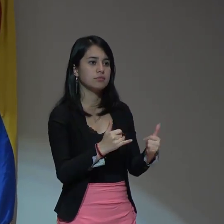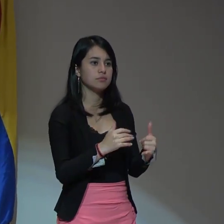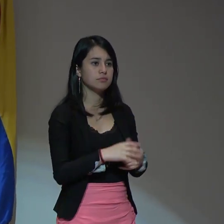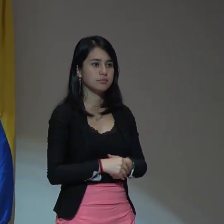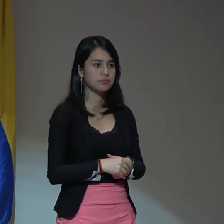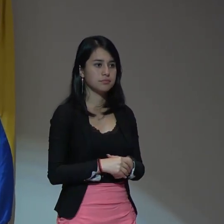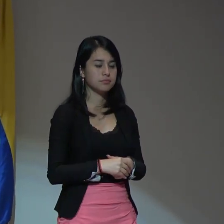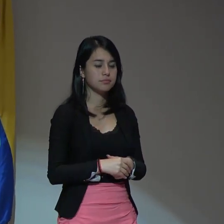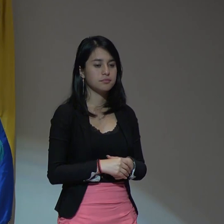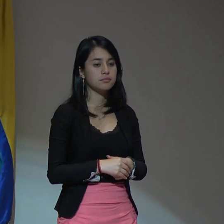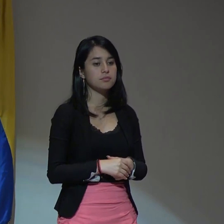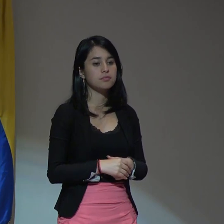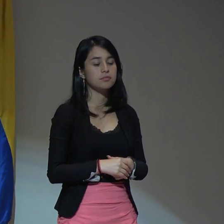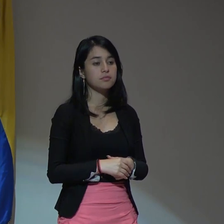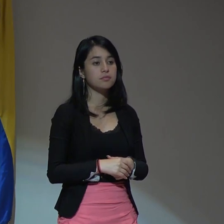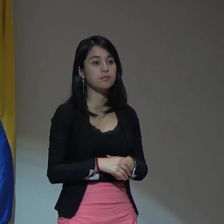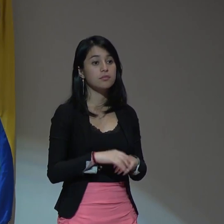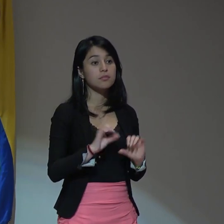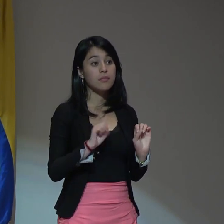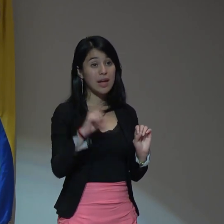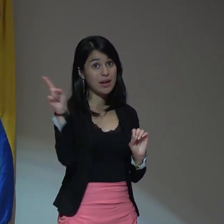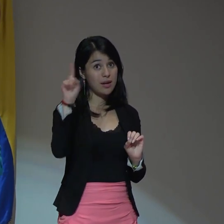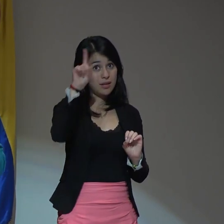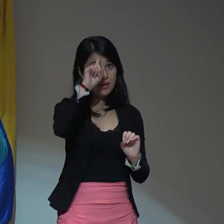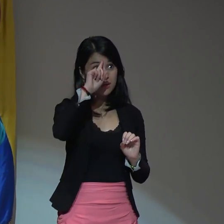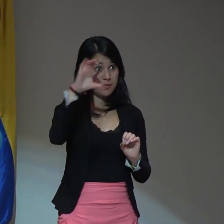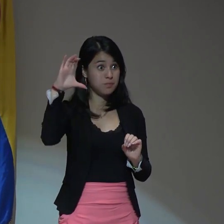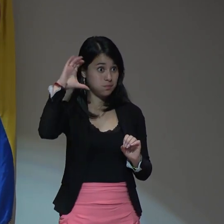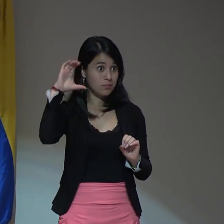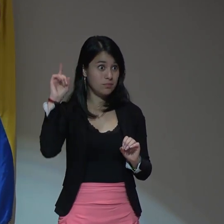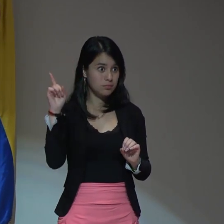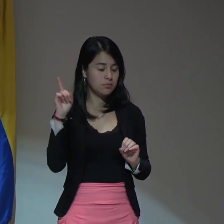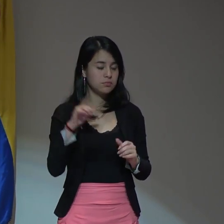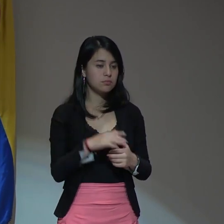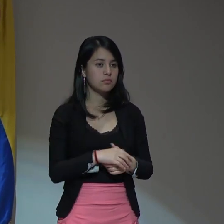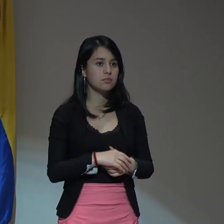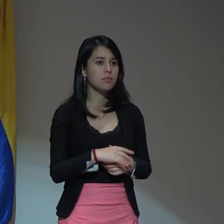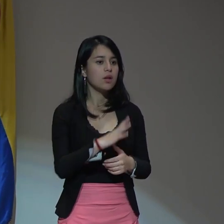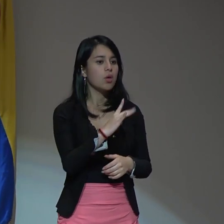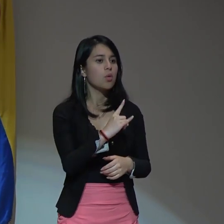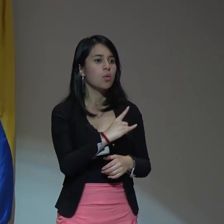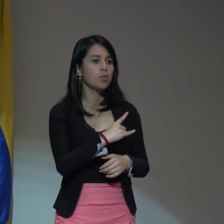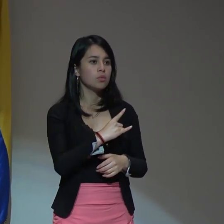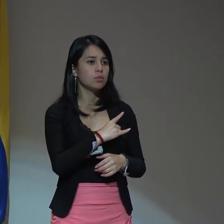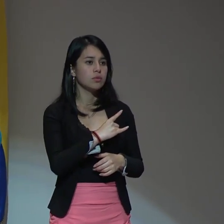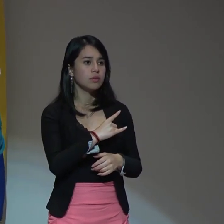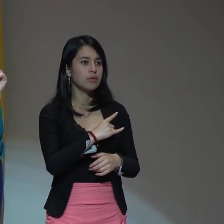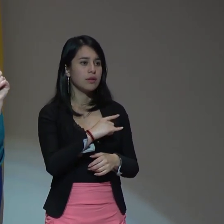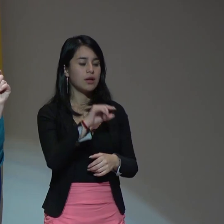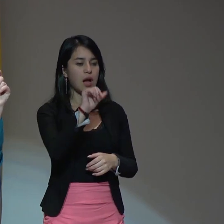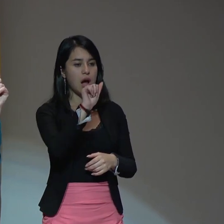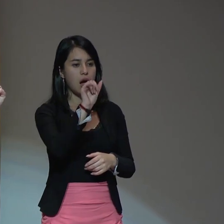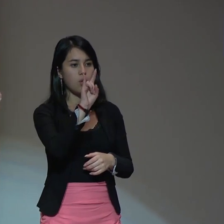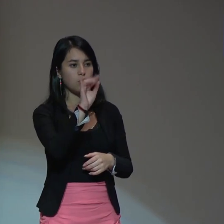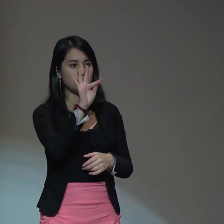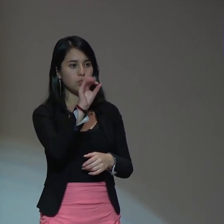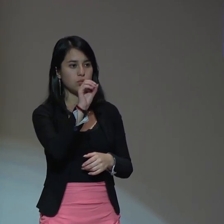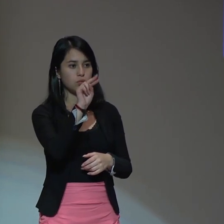Tuvimos en Alemania la universidad autónoma